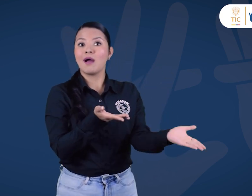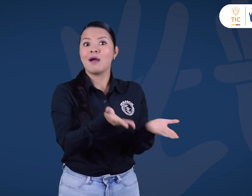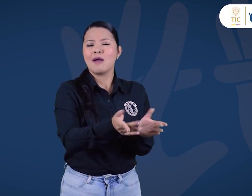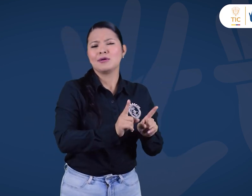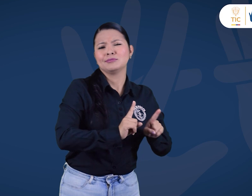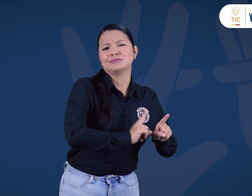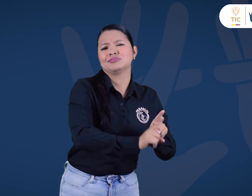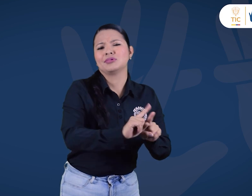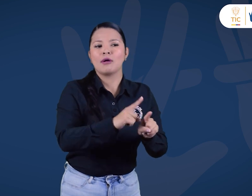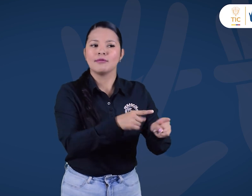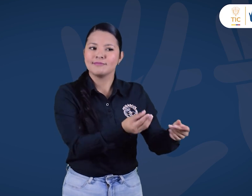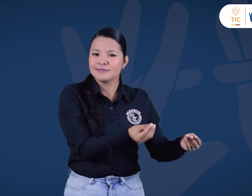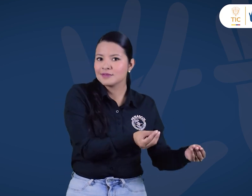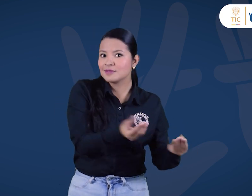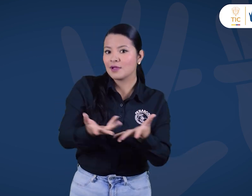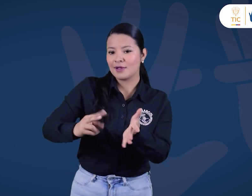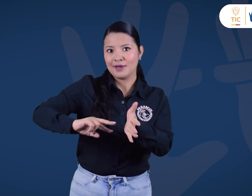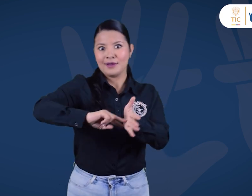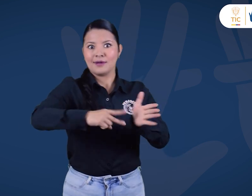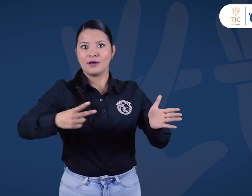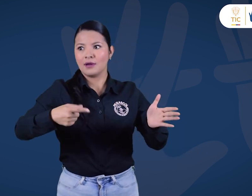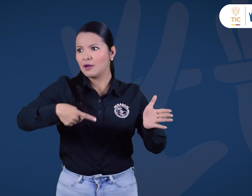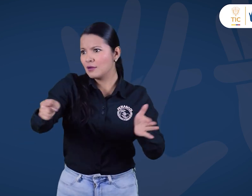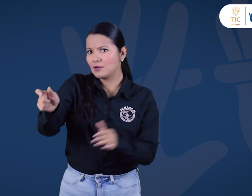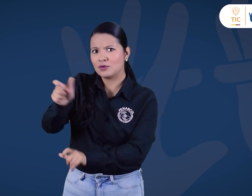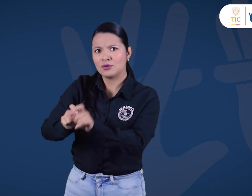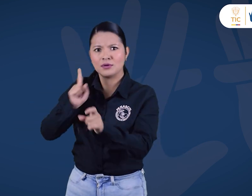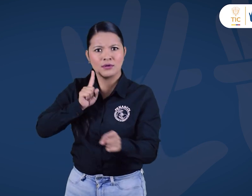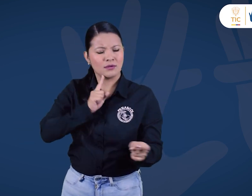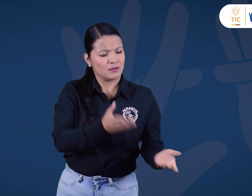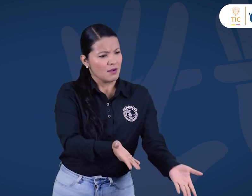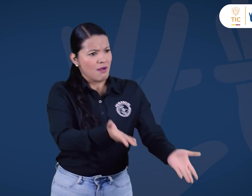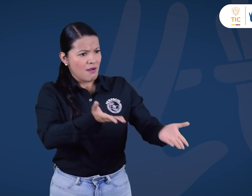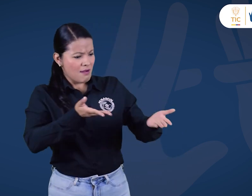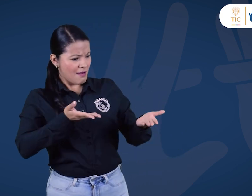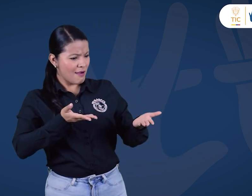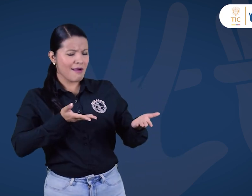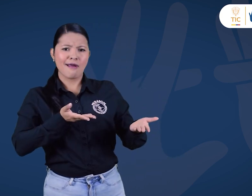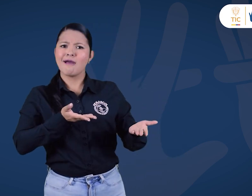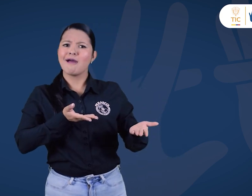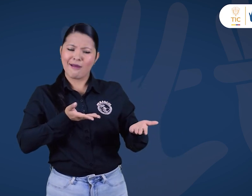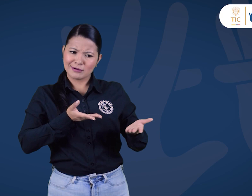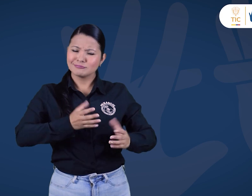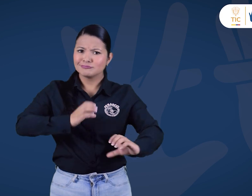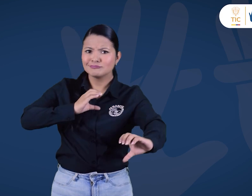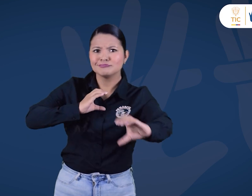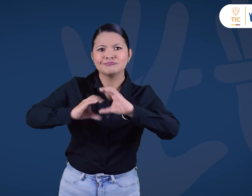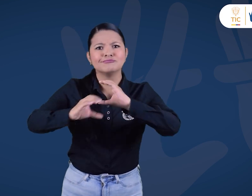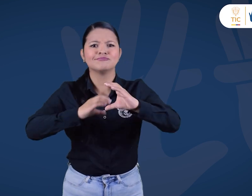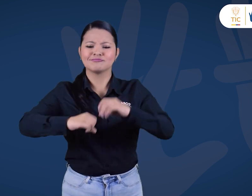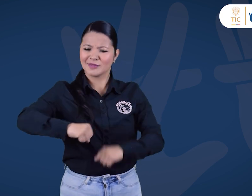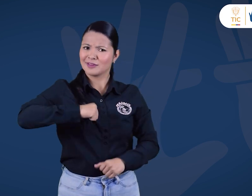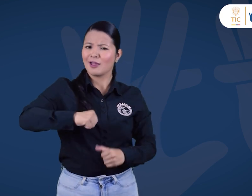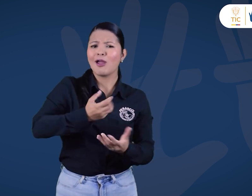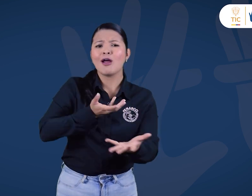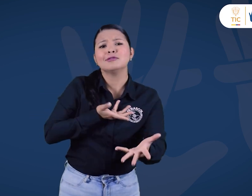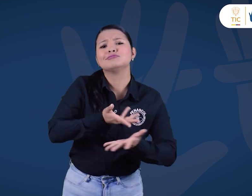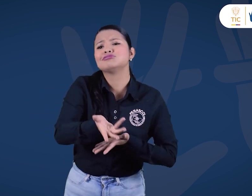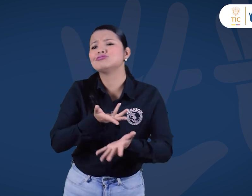Usar Centro de Relevo es acceder al derecho a la comunicación como personas sordas, por medio de la tecnología.